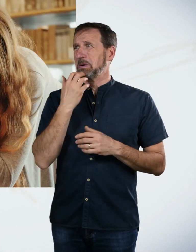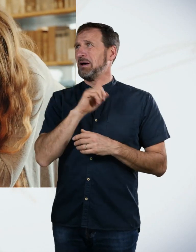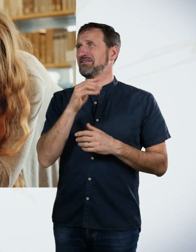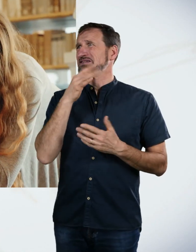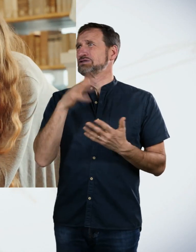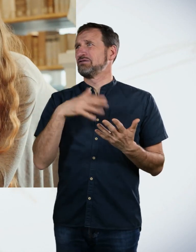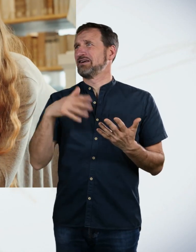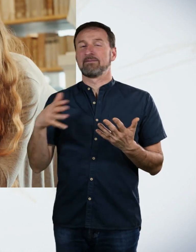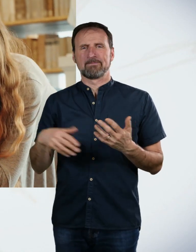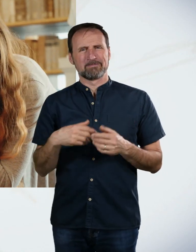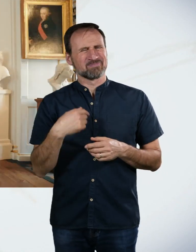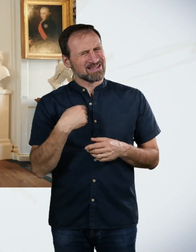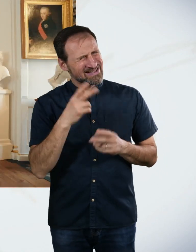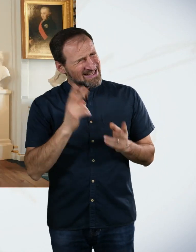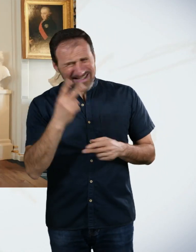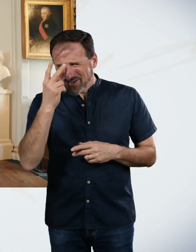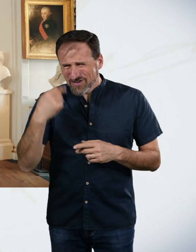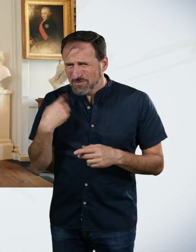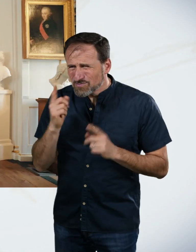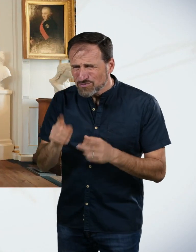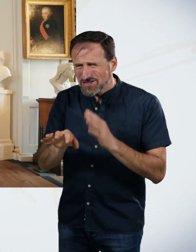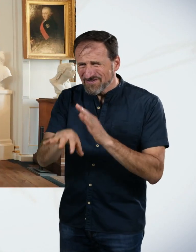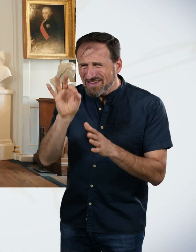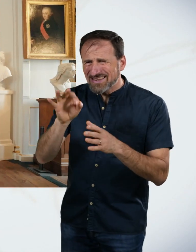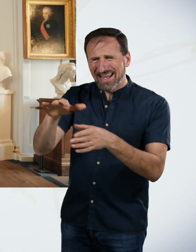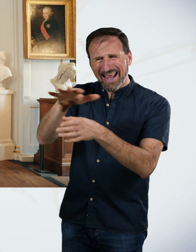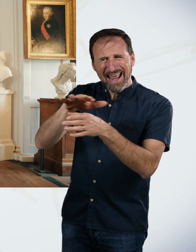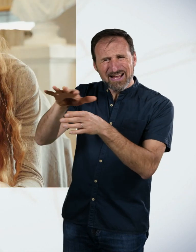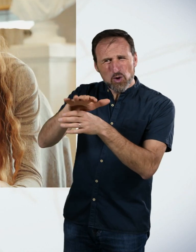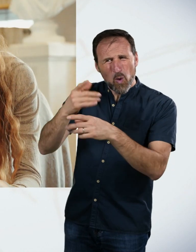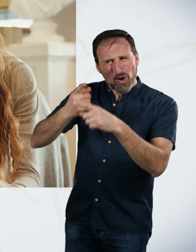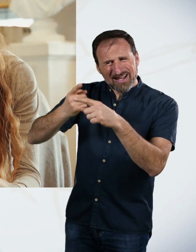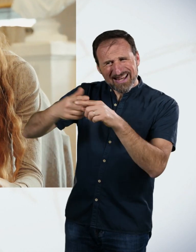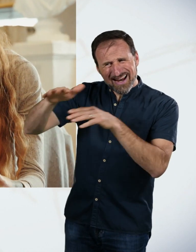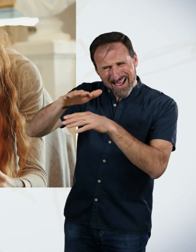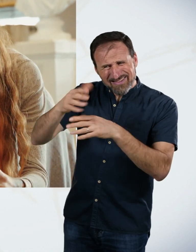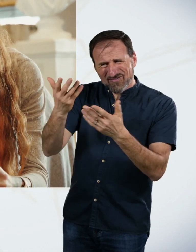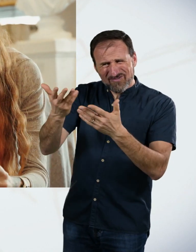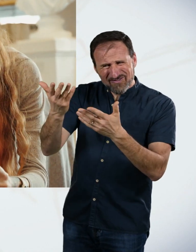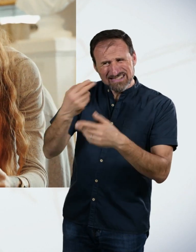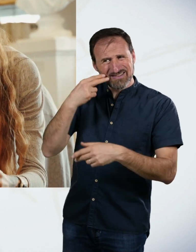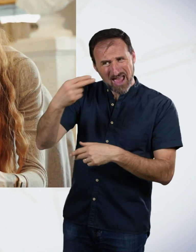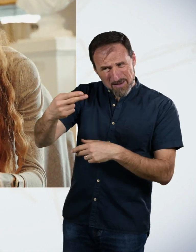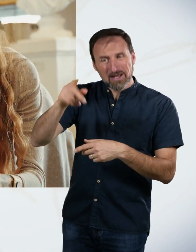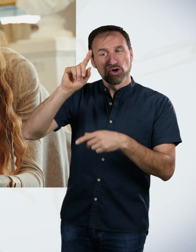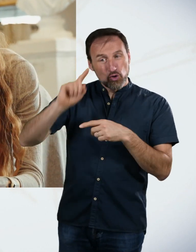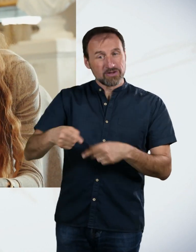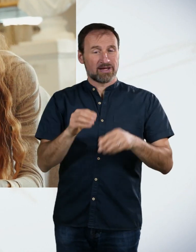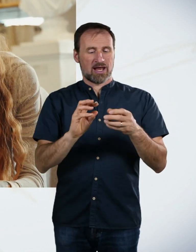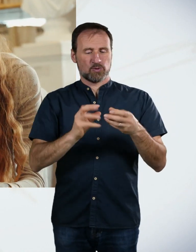wir diese Region herausfinden und hier auf irgendeine Art und Weise. Dann eingeben, ja. Genau. Das waren sechs Reihen. Also